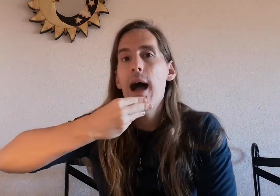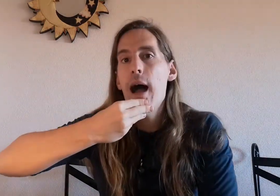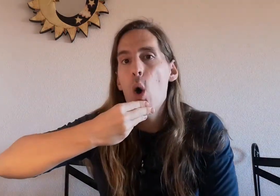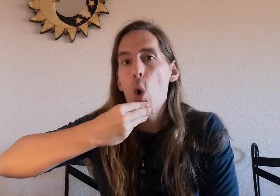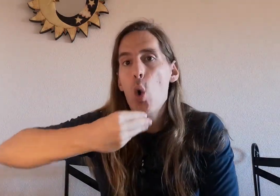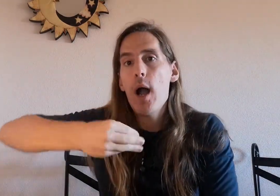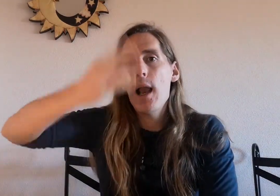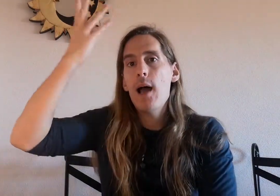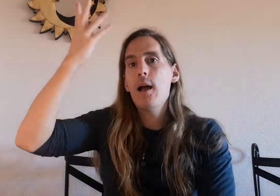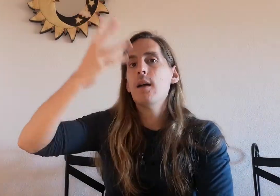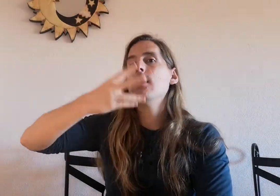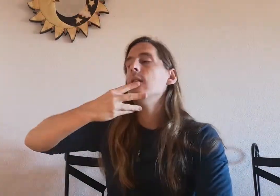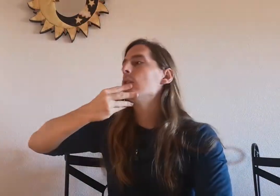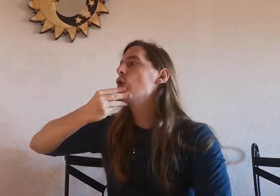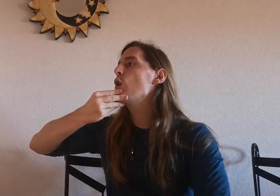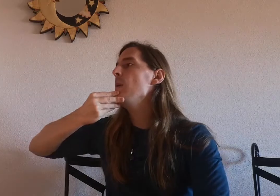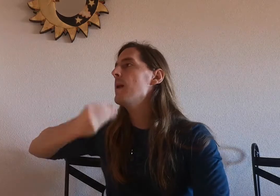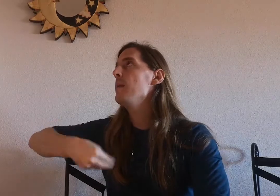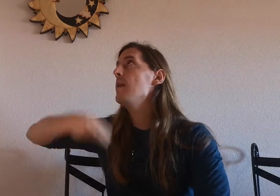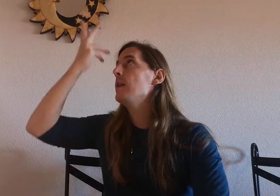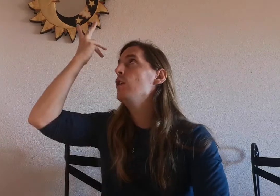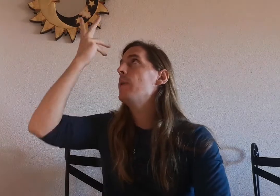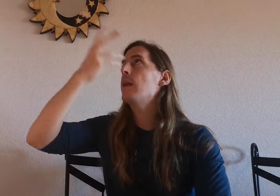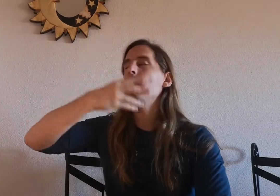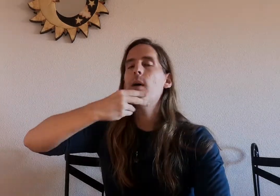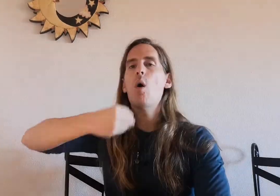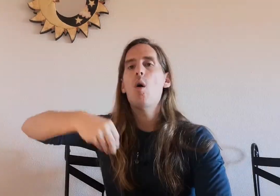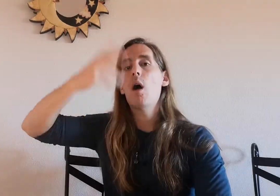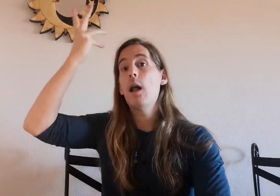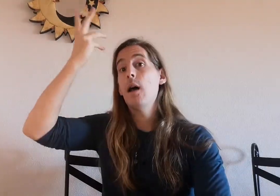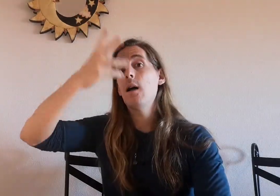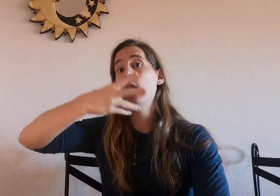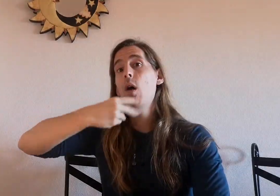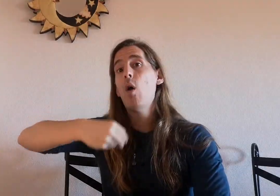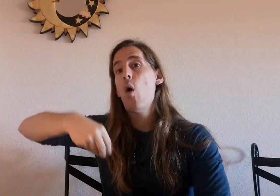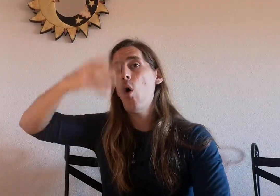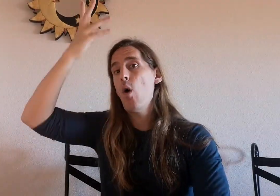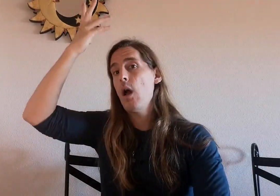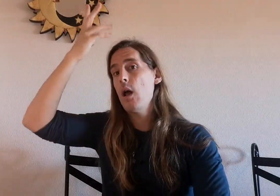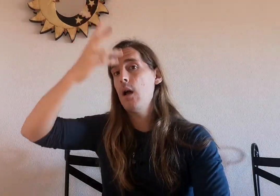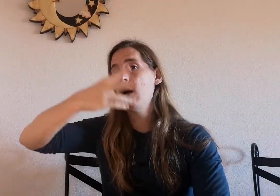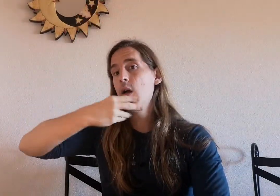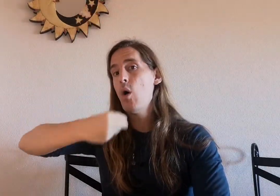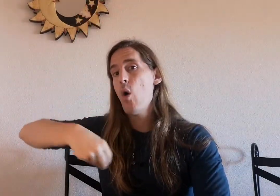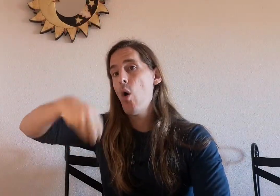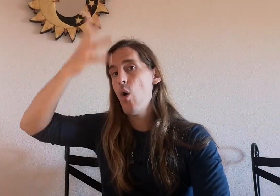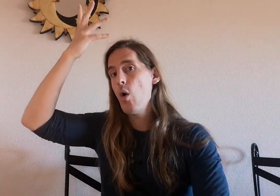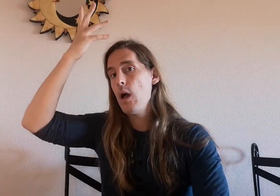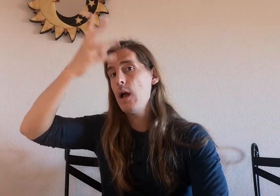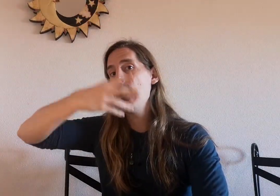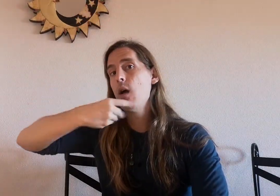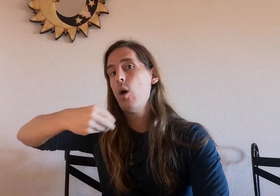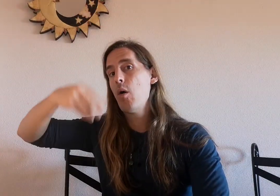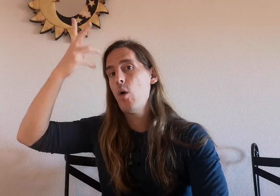ojalá ojalá cojo mi barbilla y la tiro para arriba ojalá ojalá ojalá